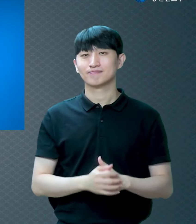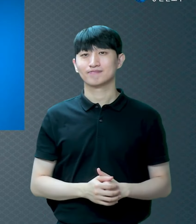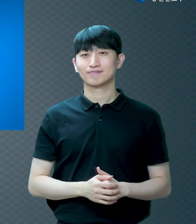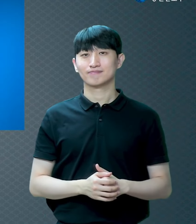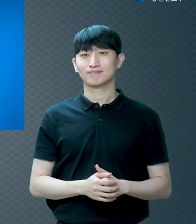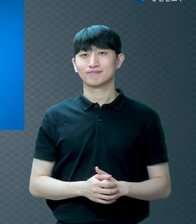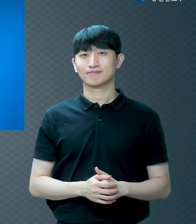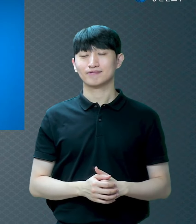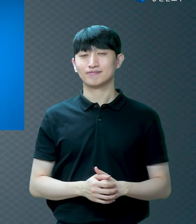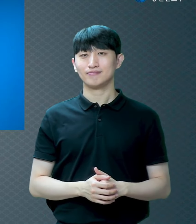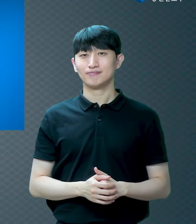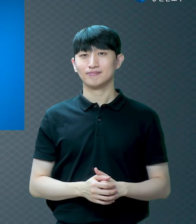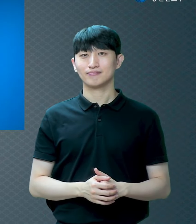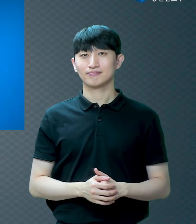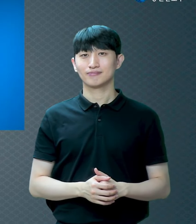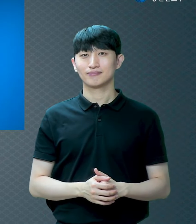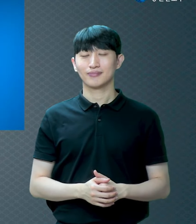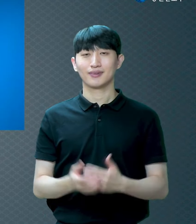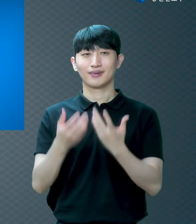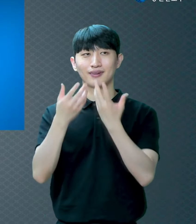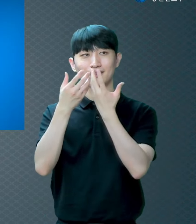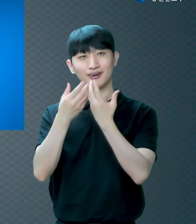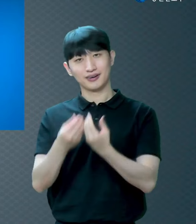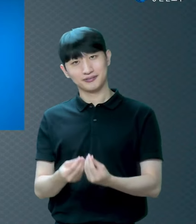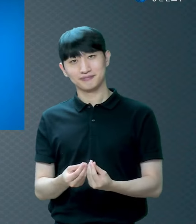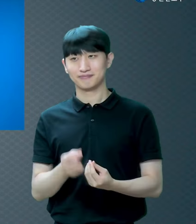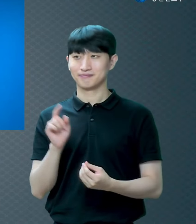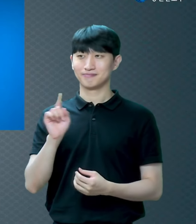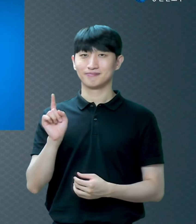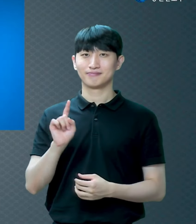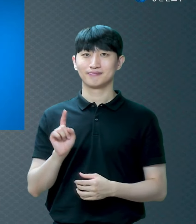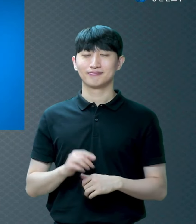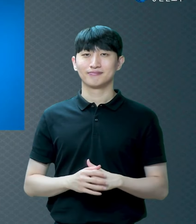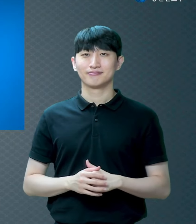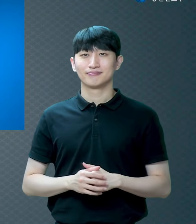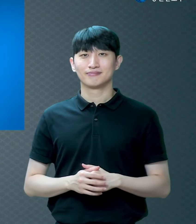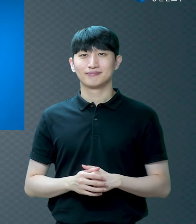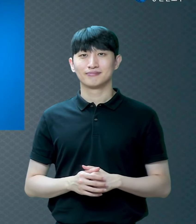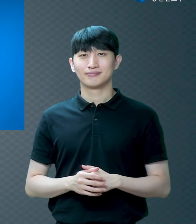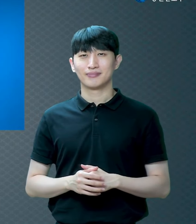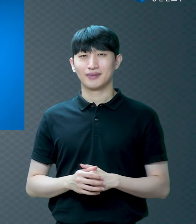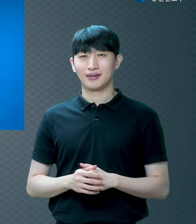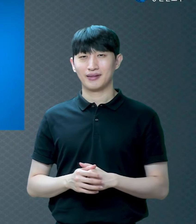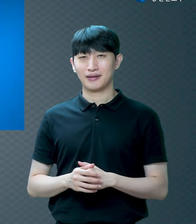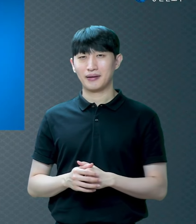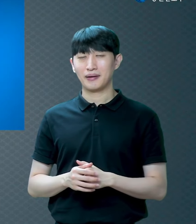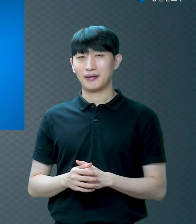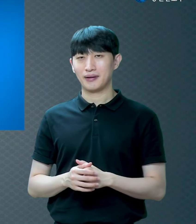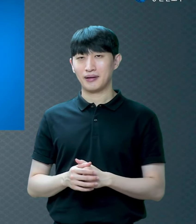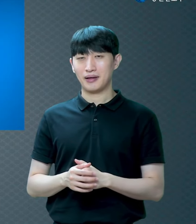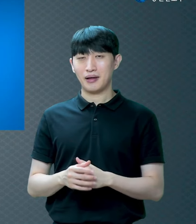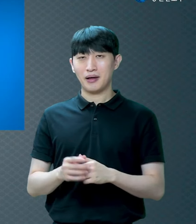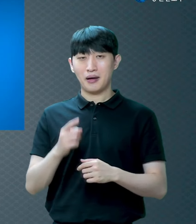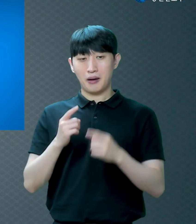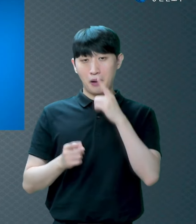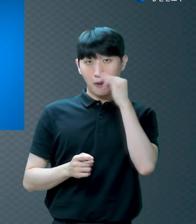비유를 드리자면 마치 어린아이가 태어났을 때